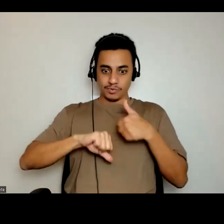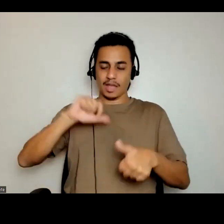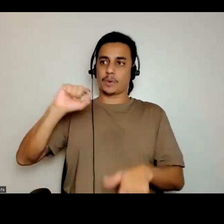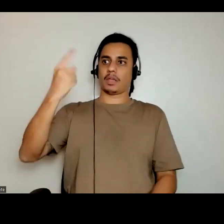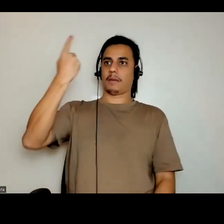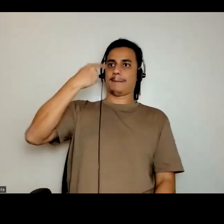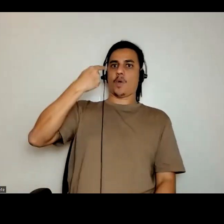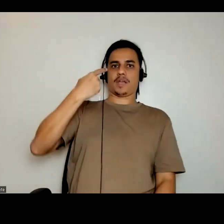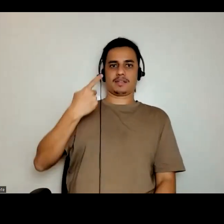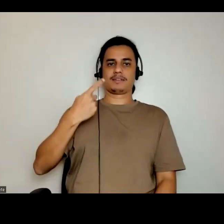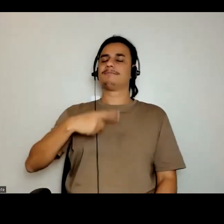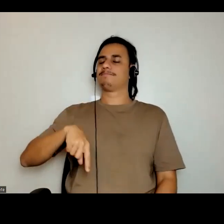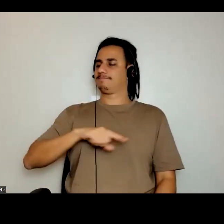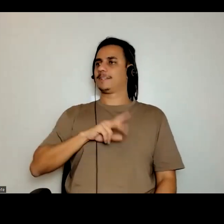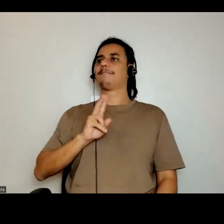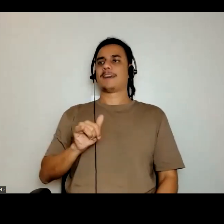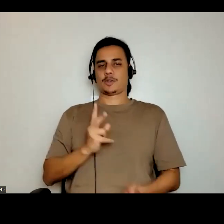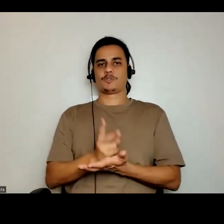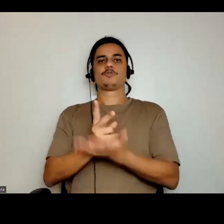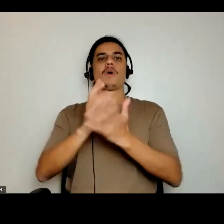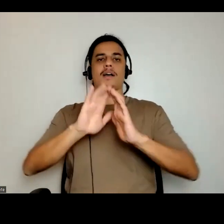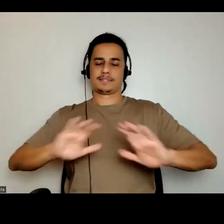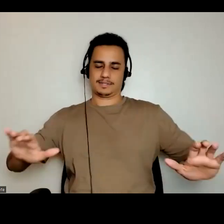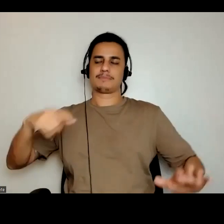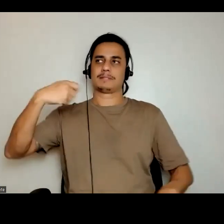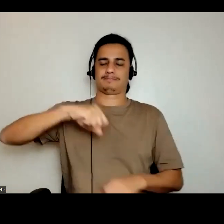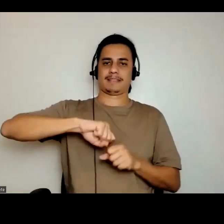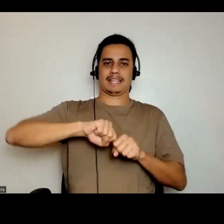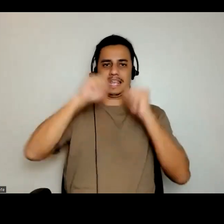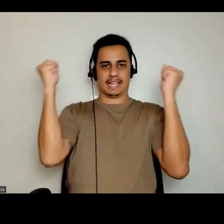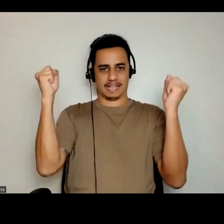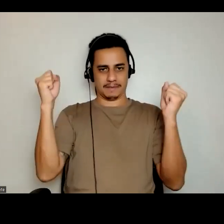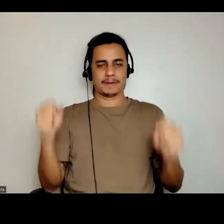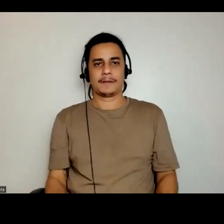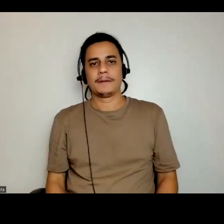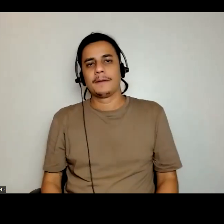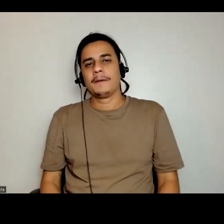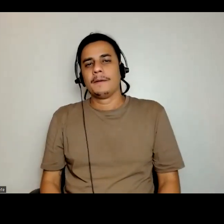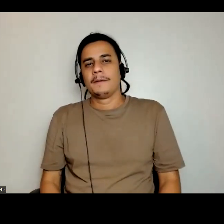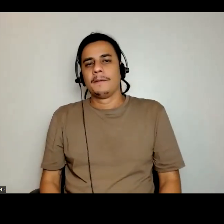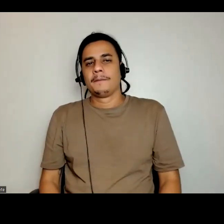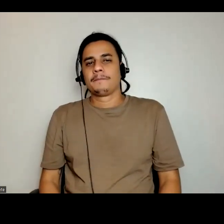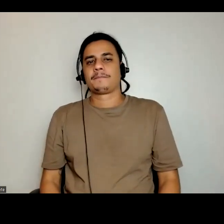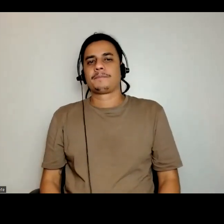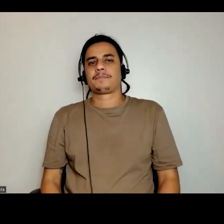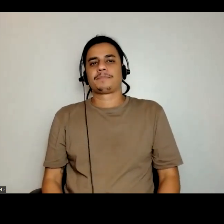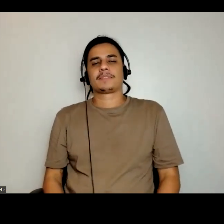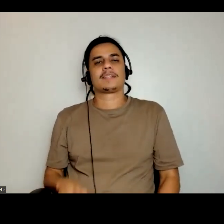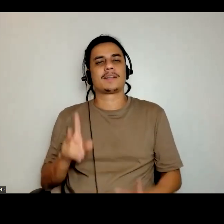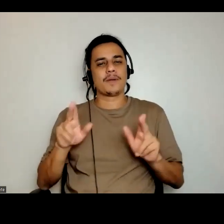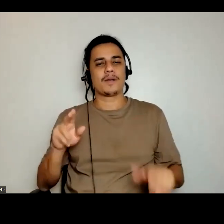ficaremos sobre essa imposição. Por isso que eu vou falar como que fala o negro bispo.